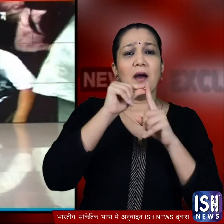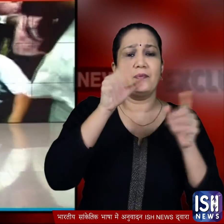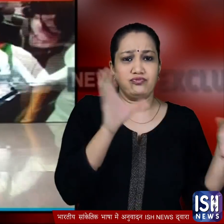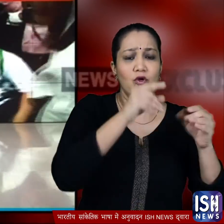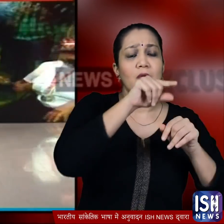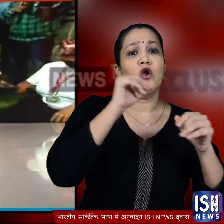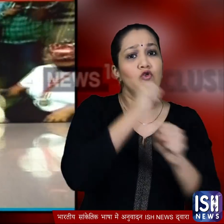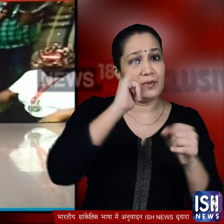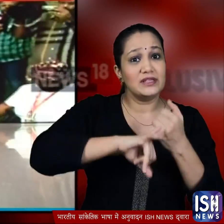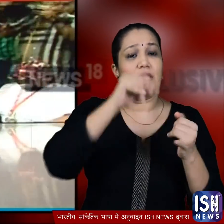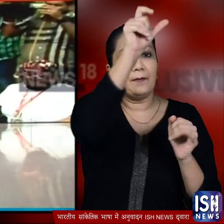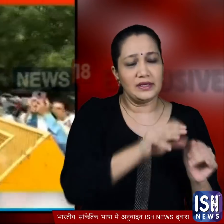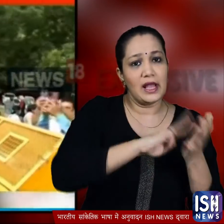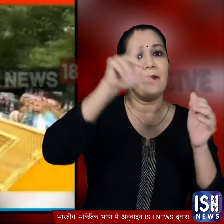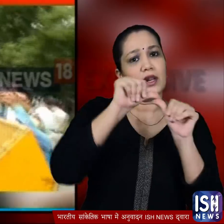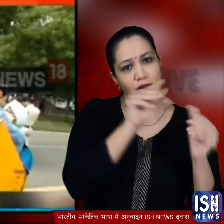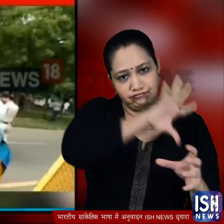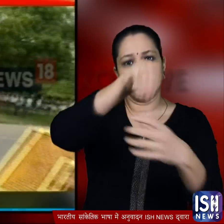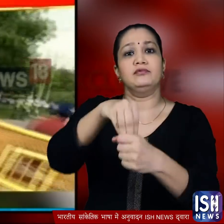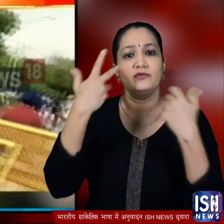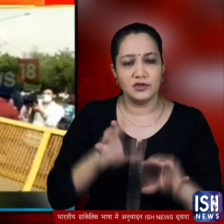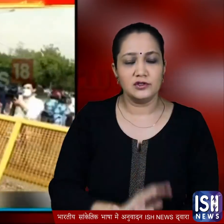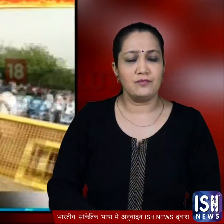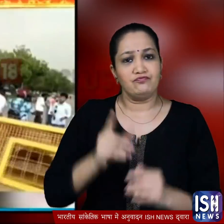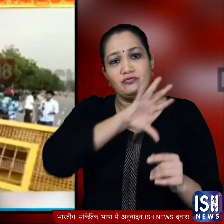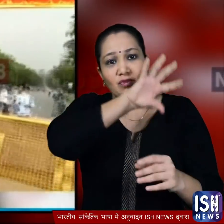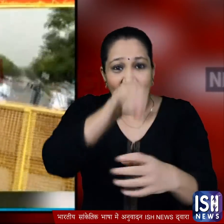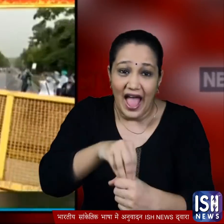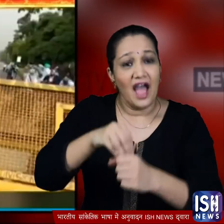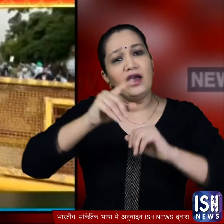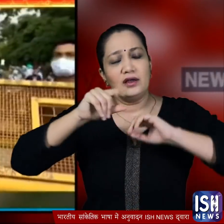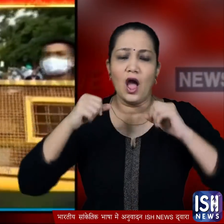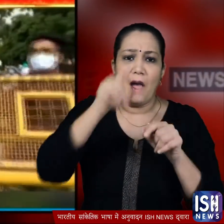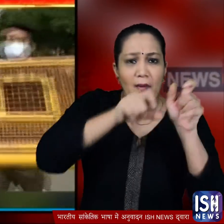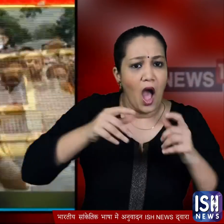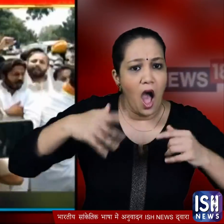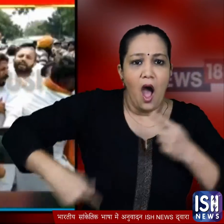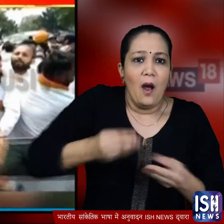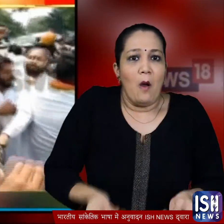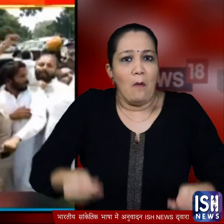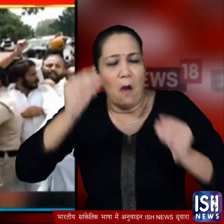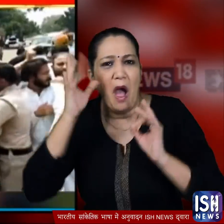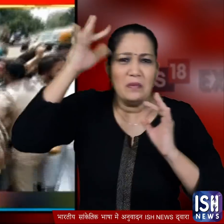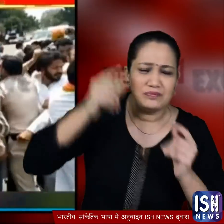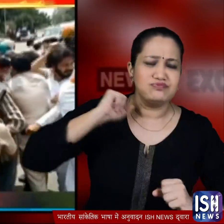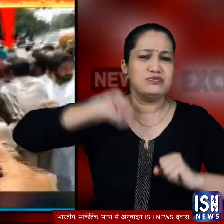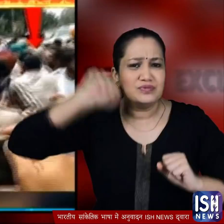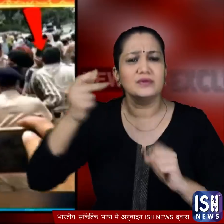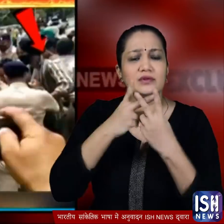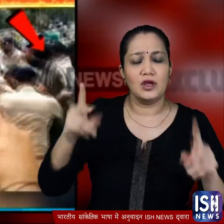गुरमीद सिंग भी शामिल हुए जिनके पहुँचते ही परदर्शन वाली जगह पर महौल गरमा गया परदर्शन कारियों के समर्थन में गुरमीद